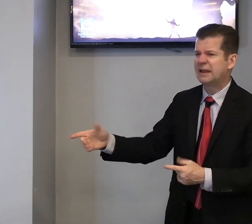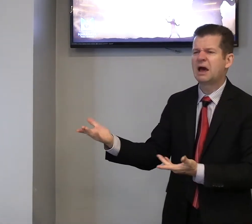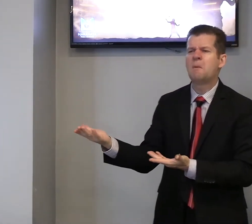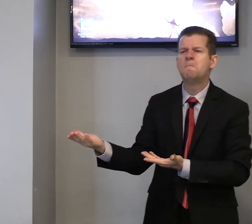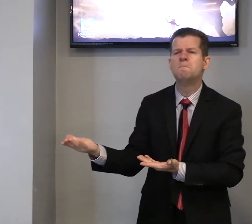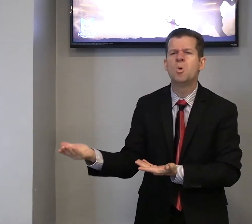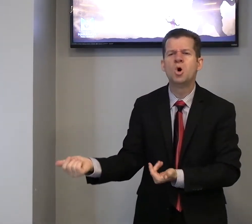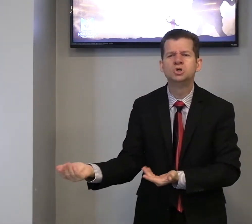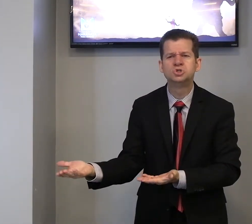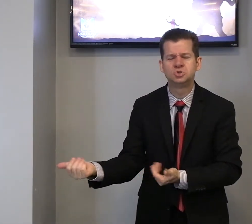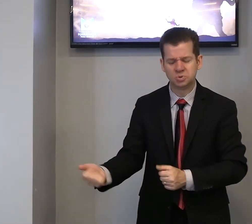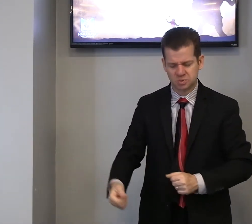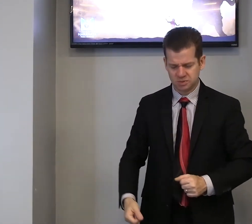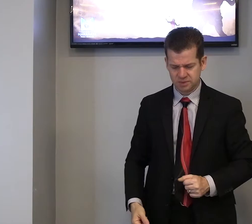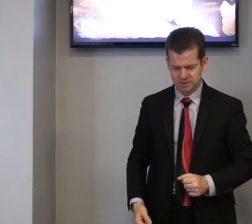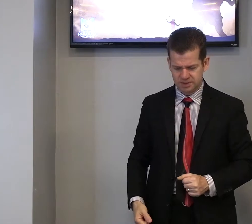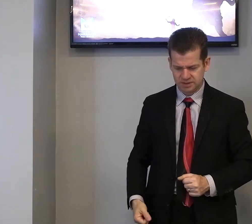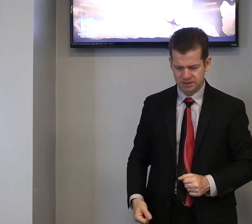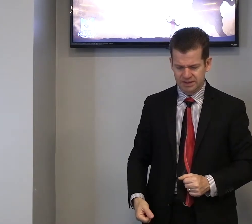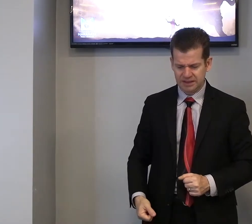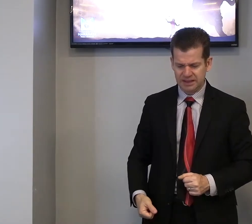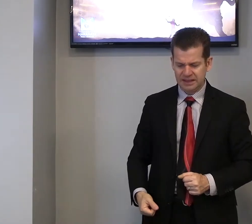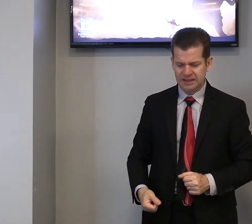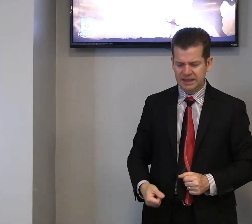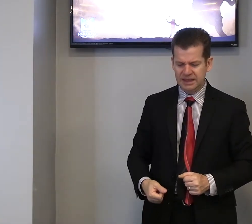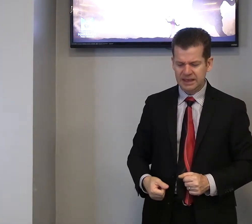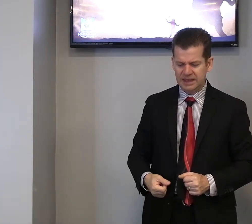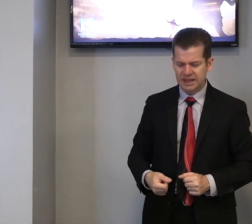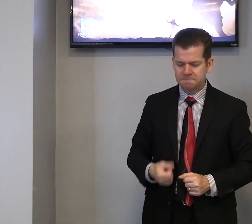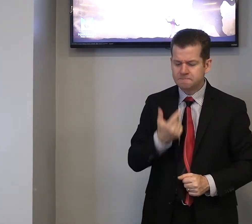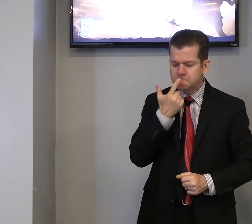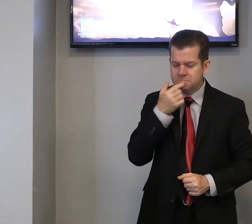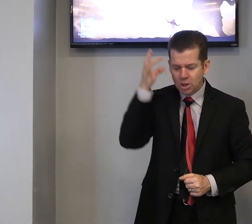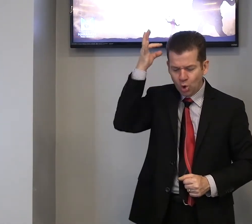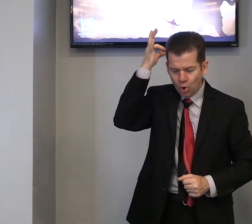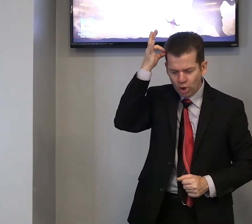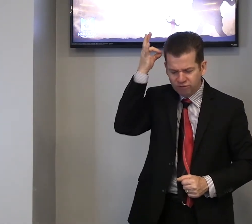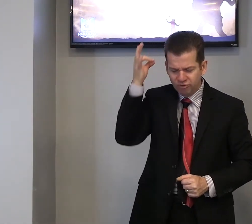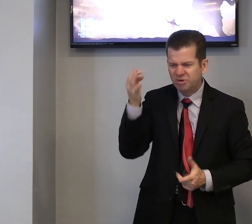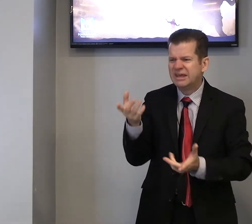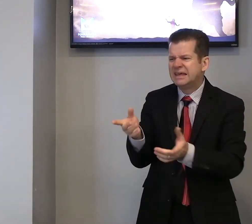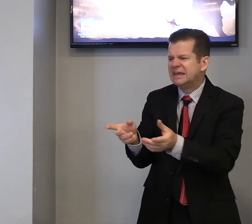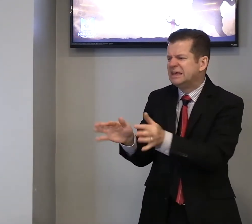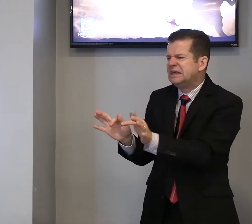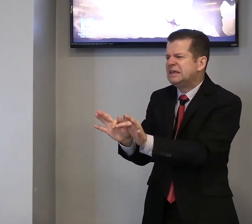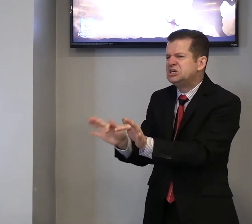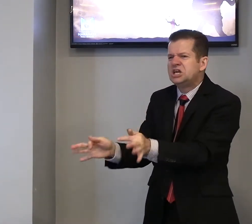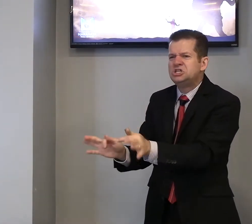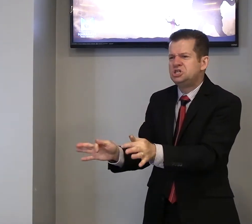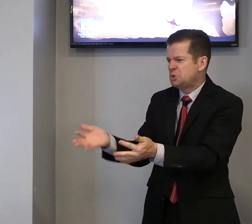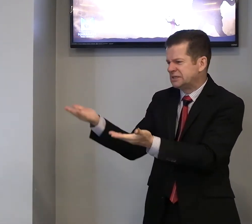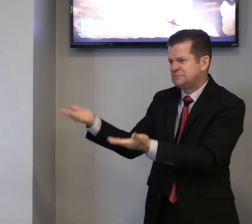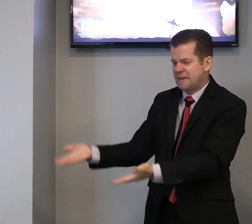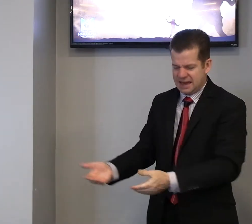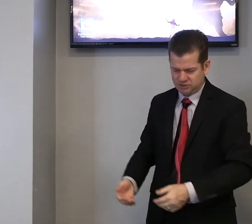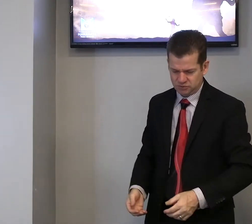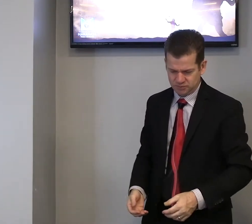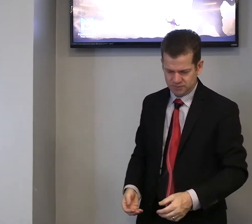era moço, e ruivo, e gentil aspecto,